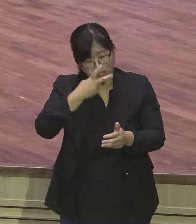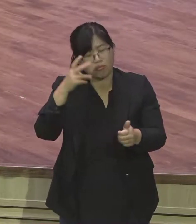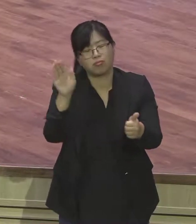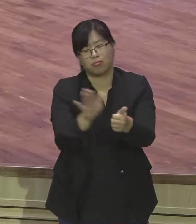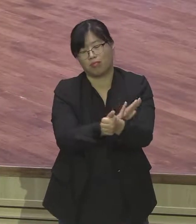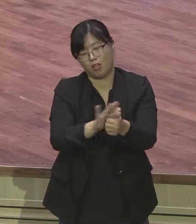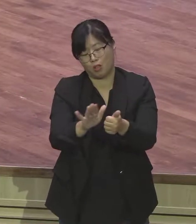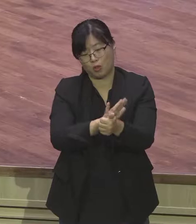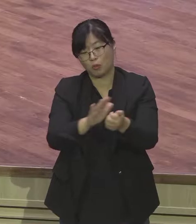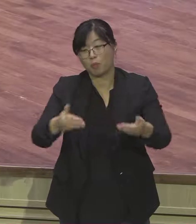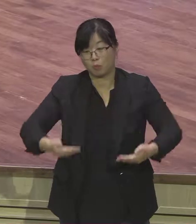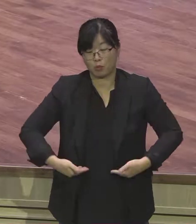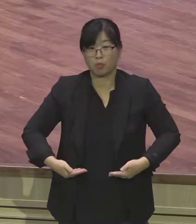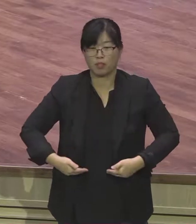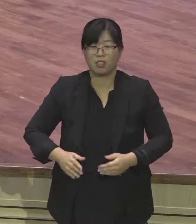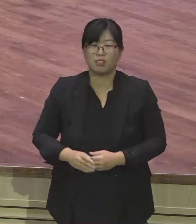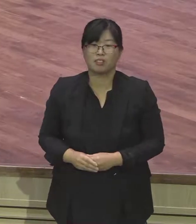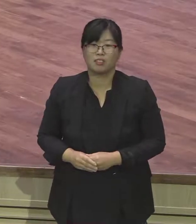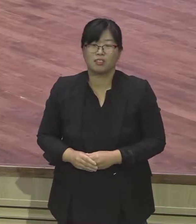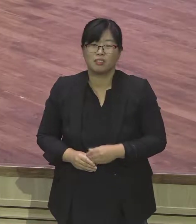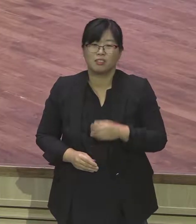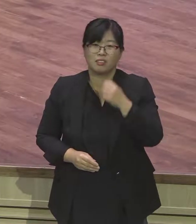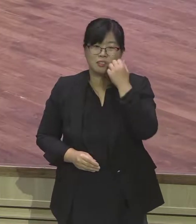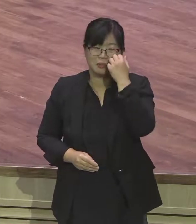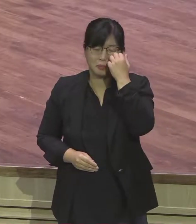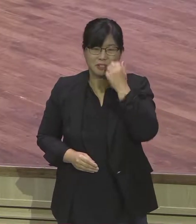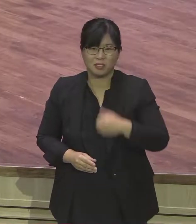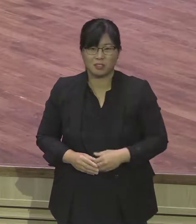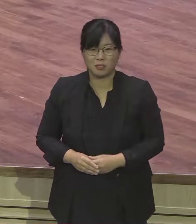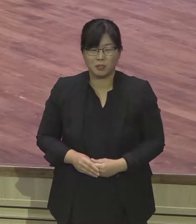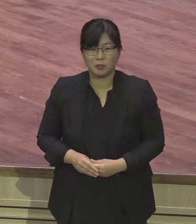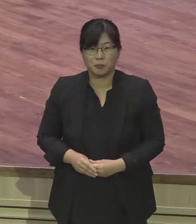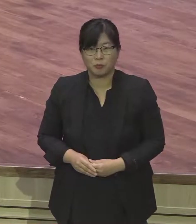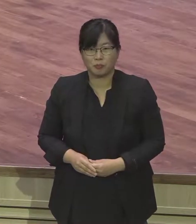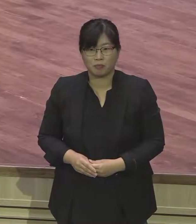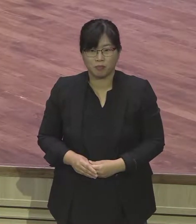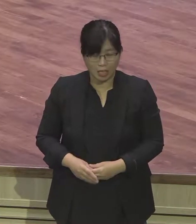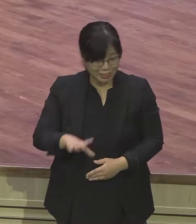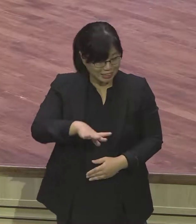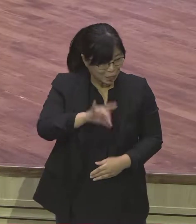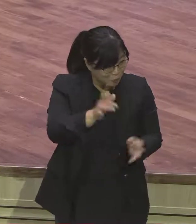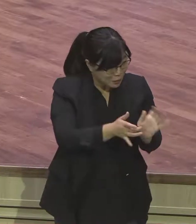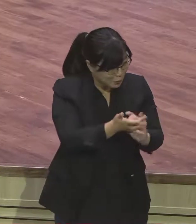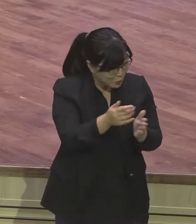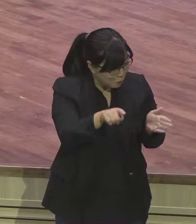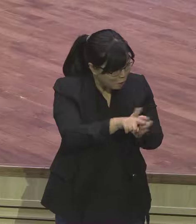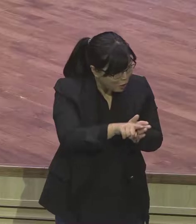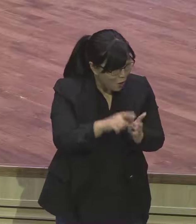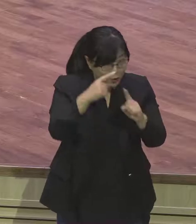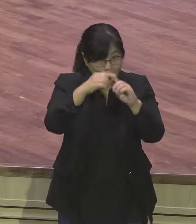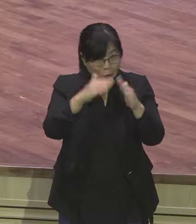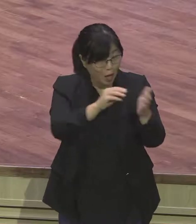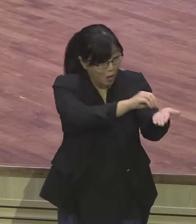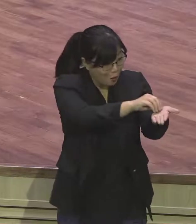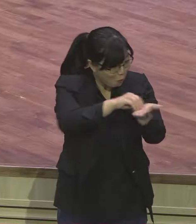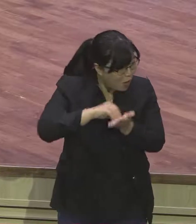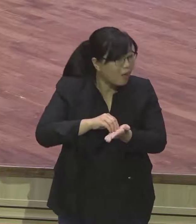그 새 가족이 제대로 복음을 증가한 거예요. 그 다음에 견딜 수 없지 복음을 가족이라도 누구는 데려와야지 그런